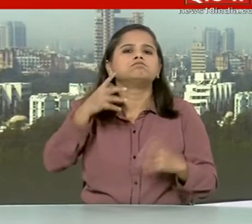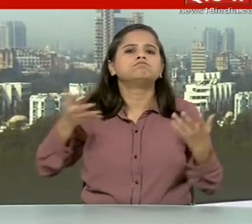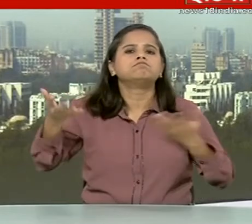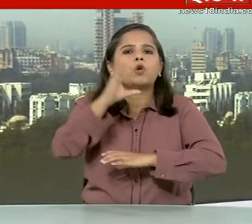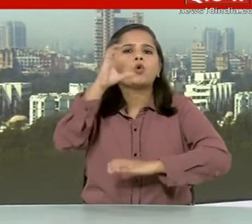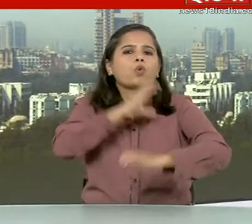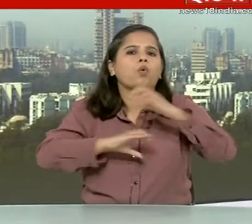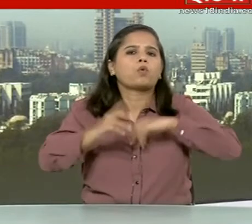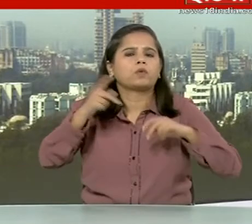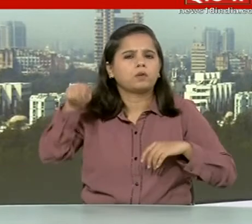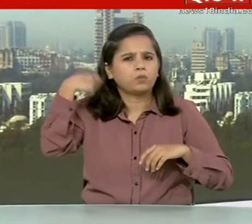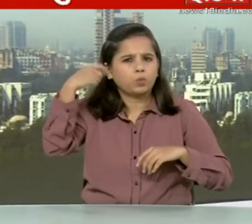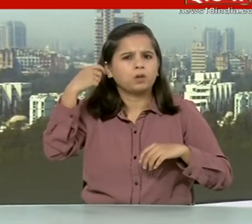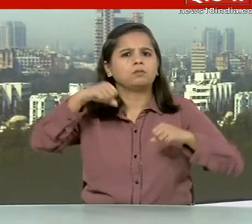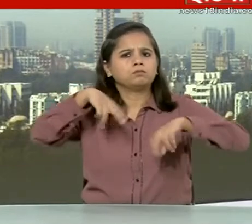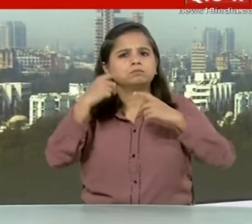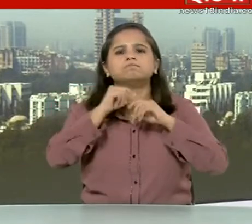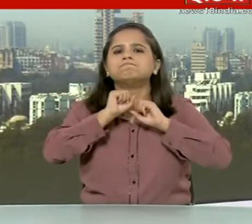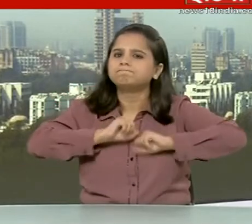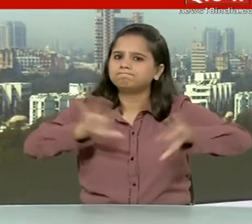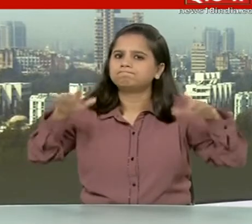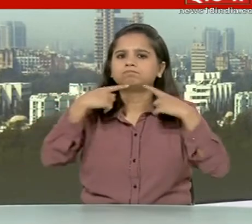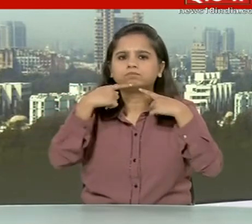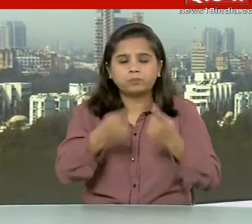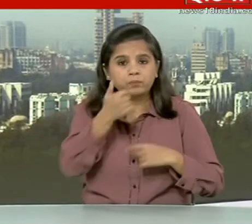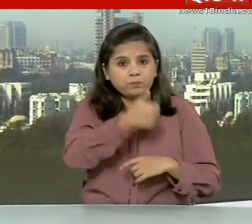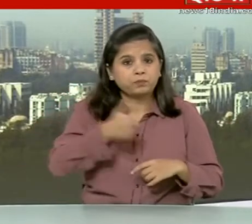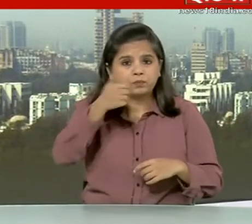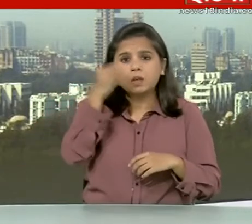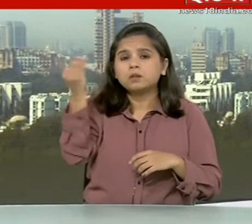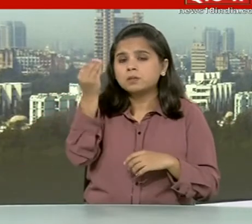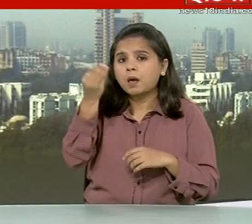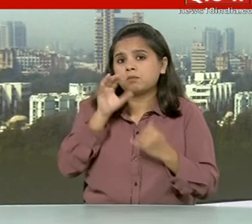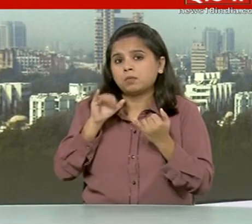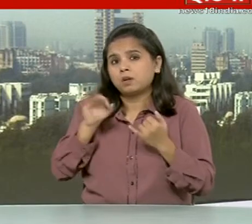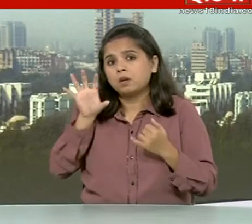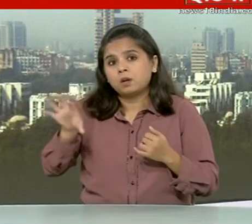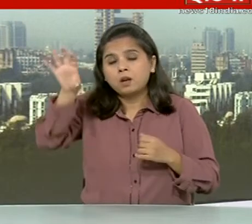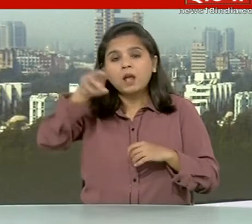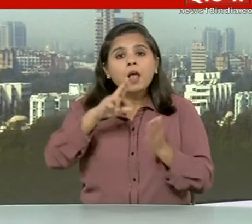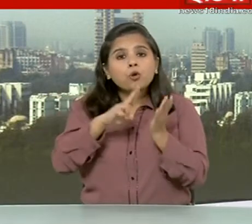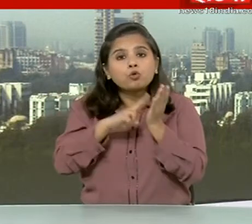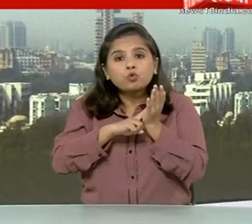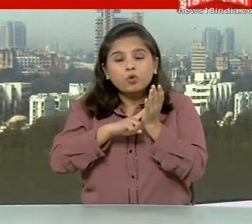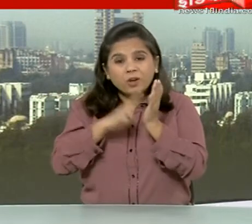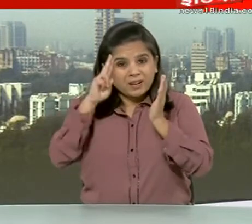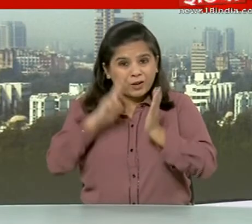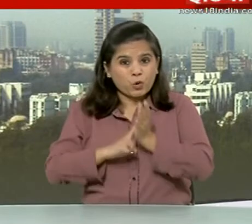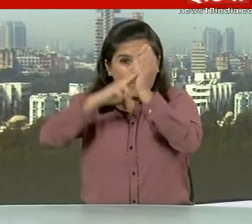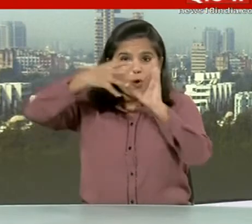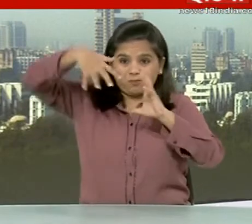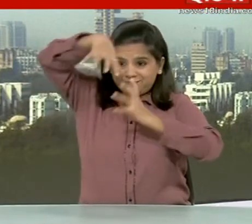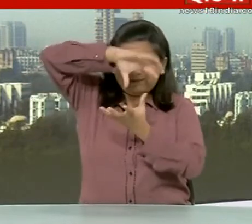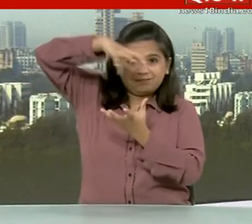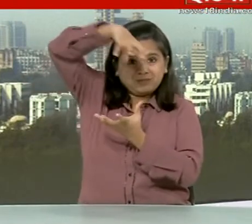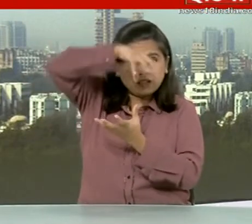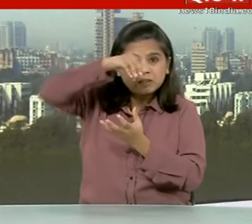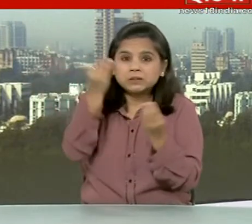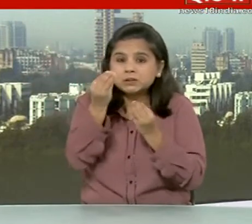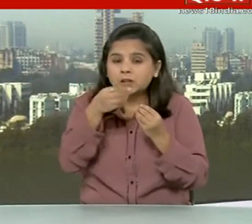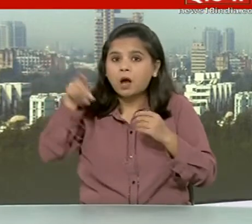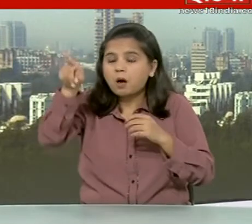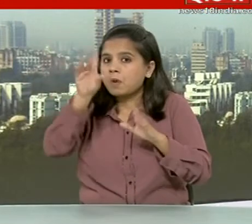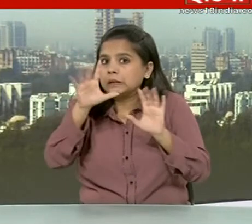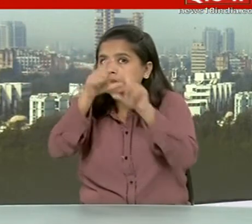विश्व स्वास्ते संग्टन के महाने देशक ने कहा कि कुछ देश खासकर उत्तरी गुलार्त में कुरोना वाइरस को लेकर खतरनाक